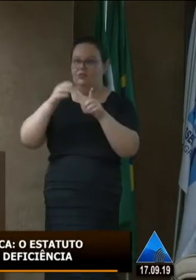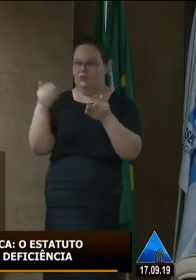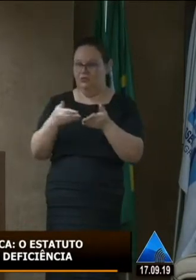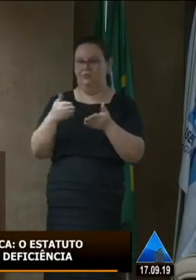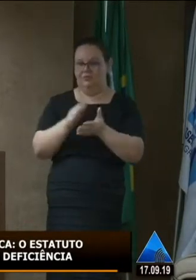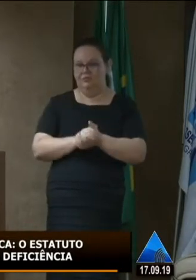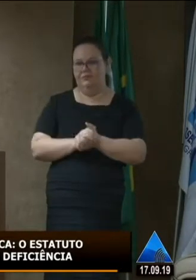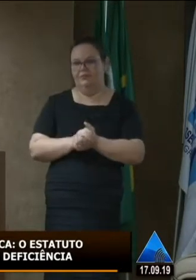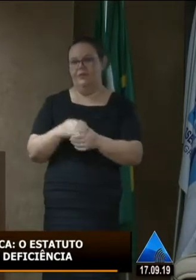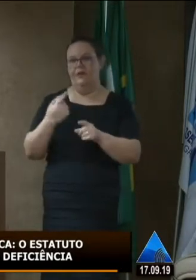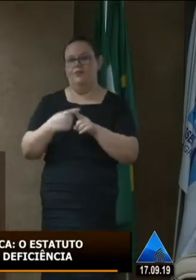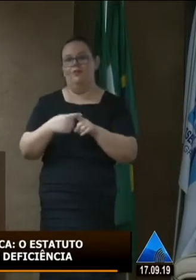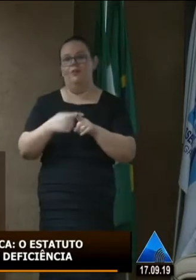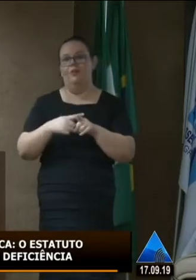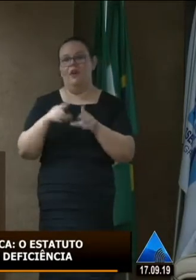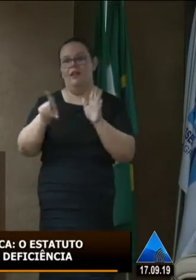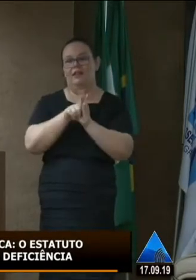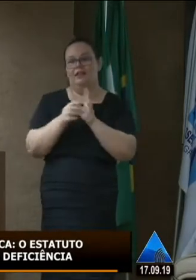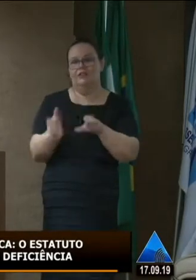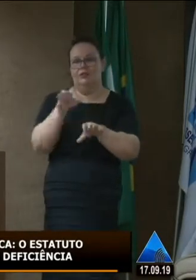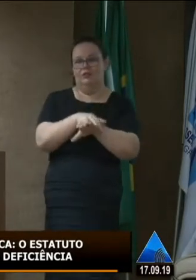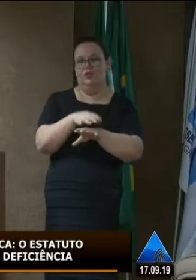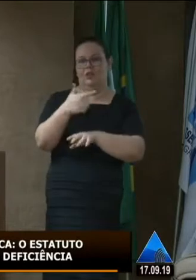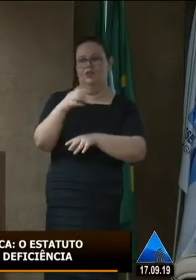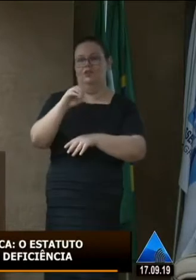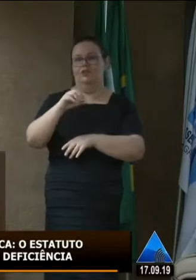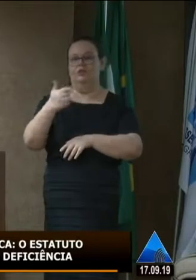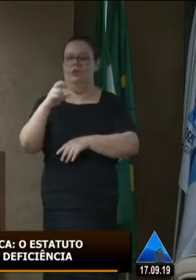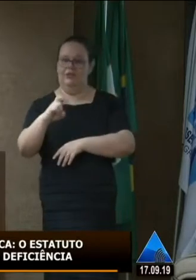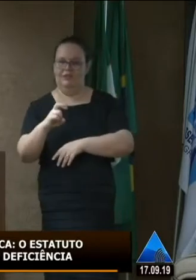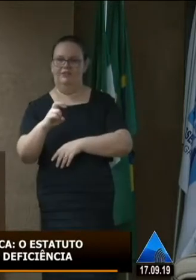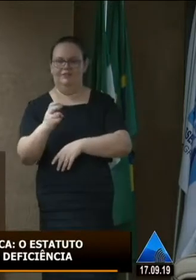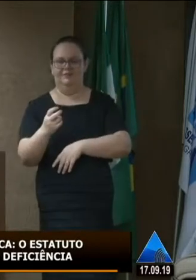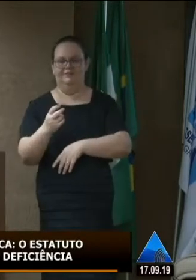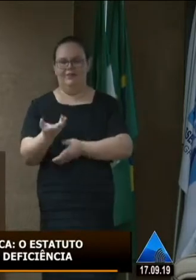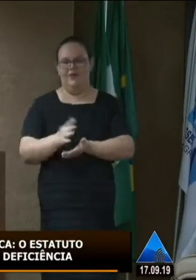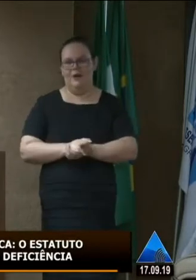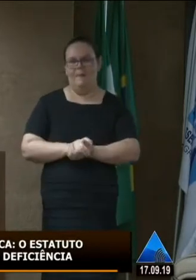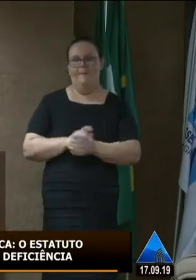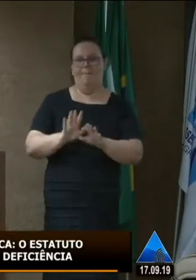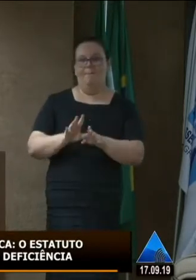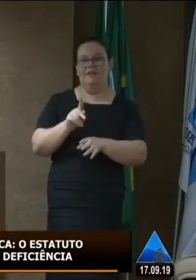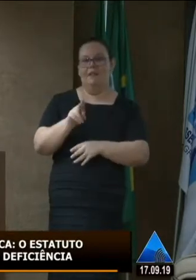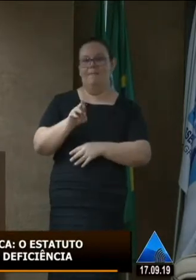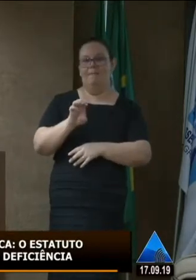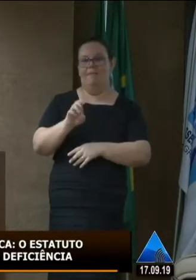porque a lei de inclusão ela é de 2015 a Prefeitura de Mossoró em 2016 liberou o habite